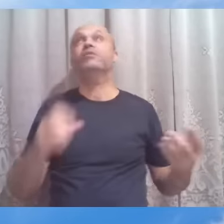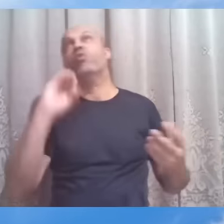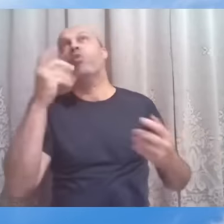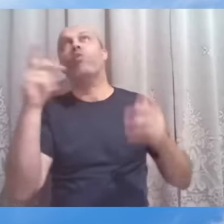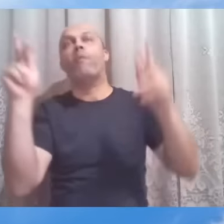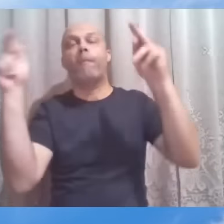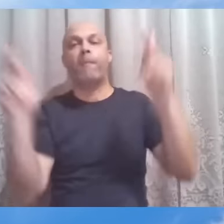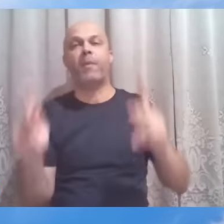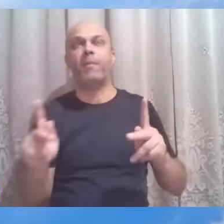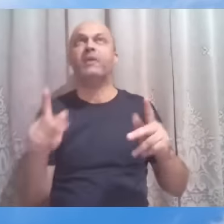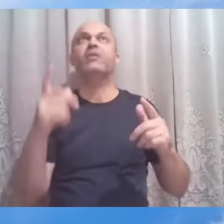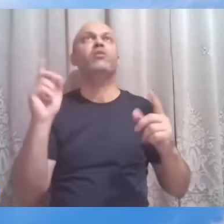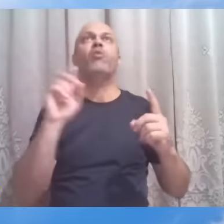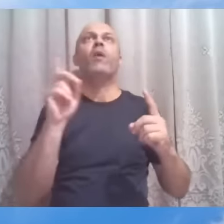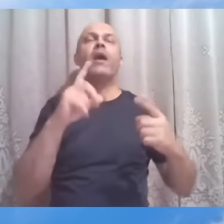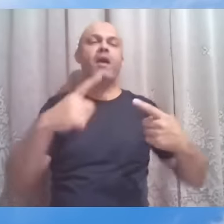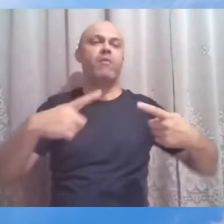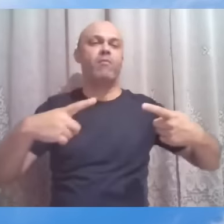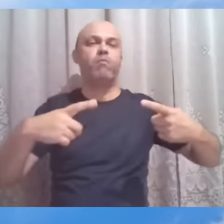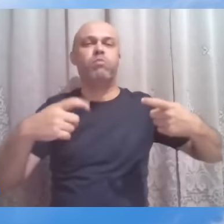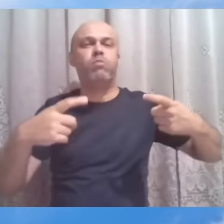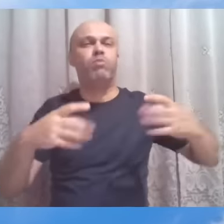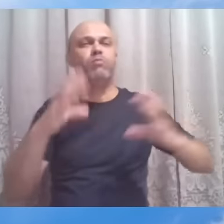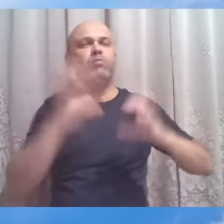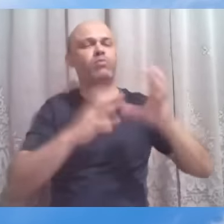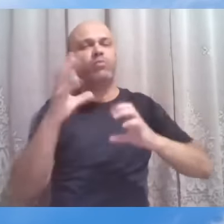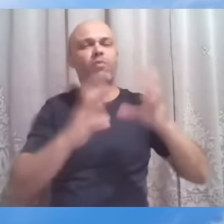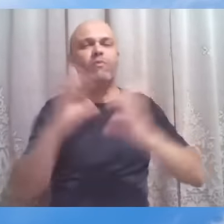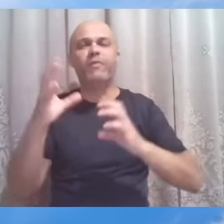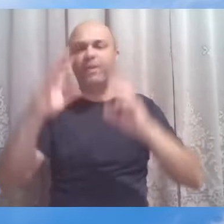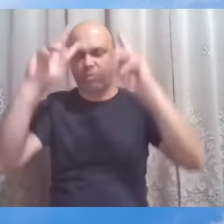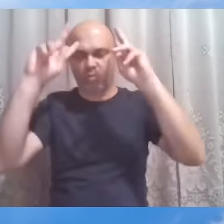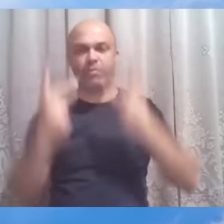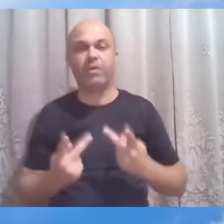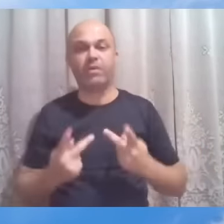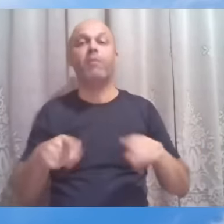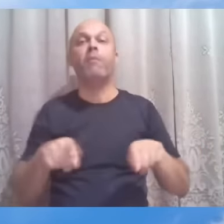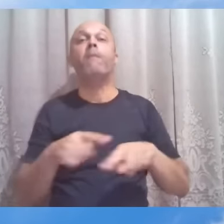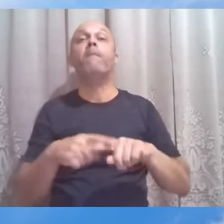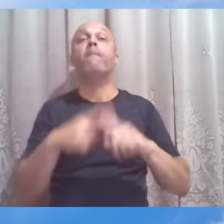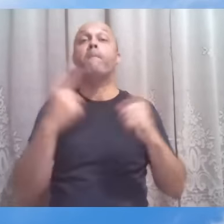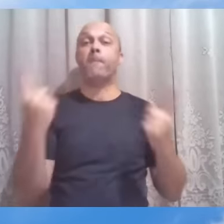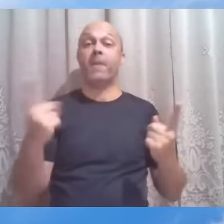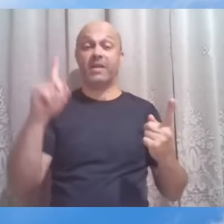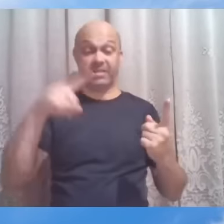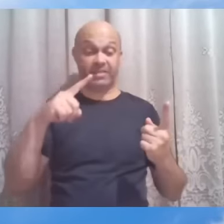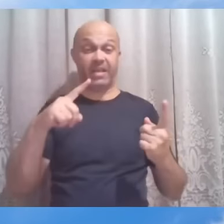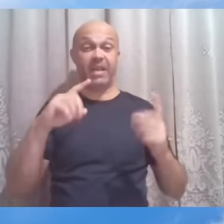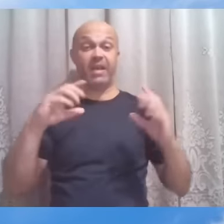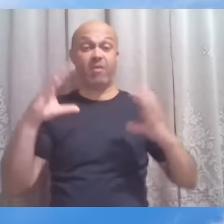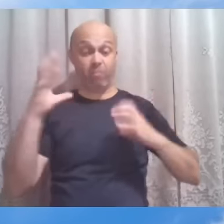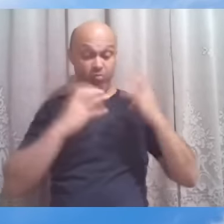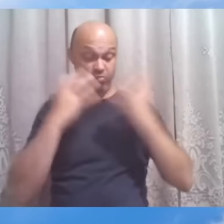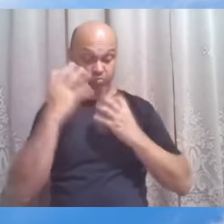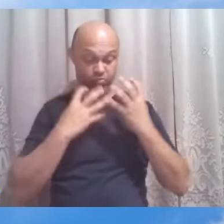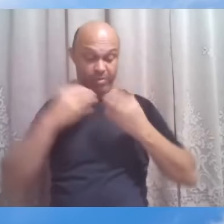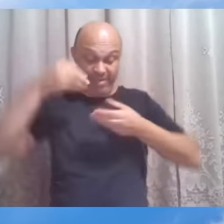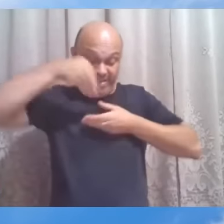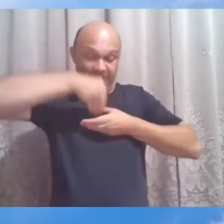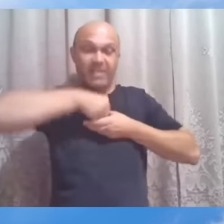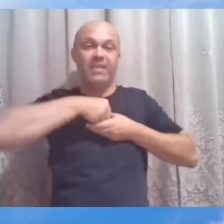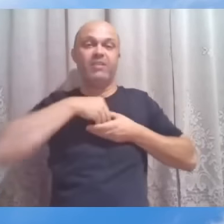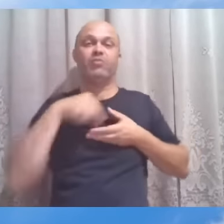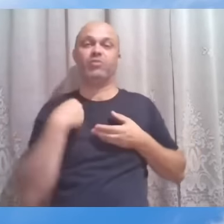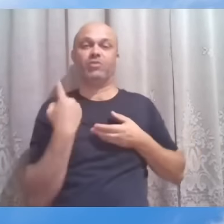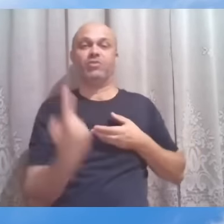do conflito com outras criaturas, mas antes do conflito interno que se estabelece dentro de nós à medida que o